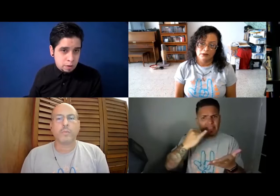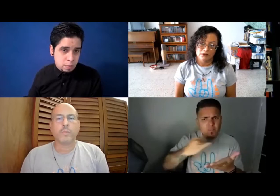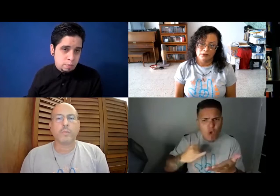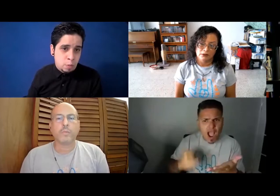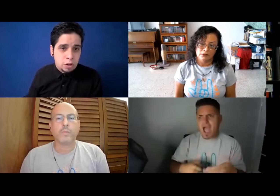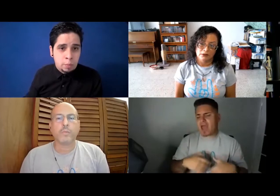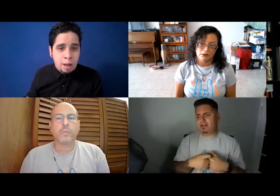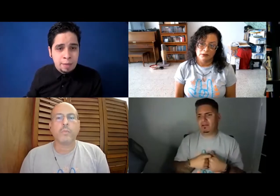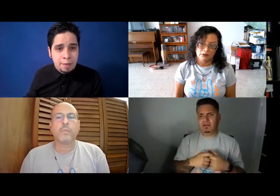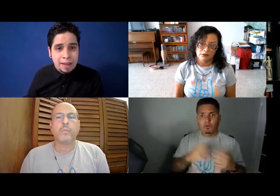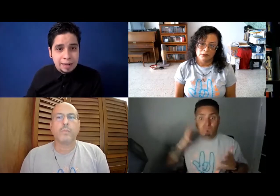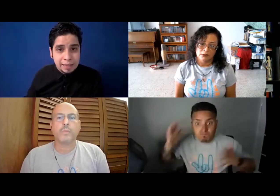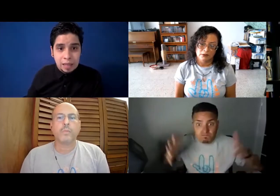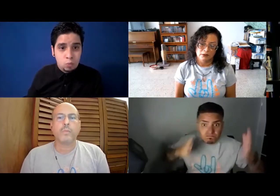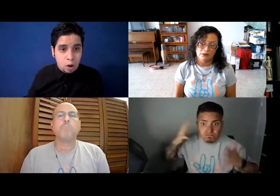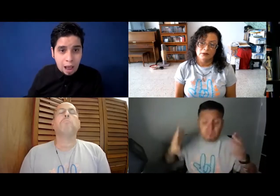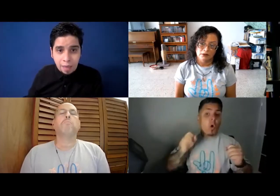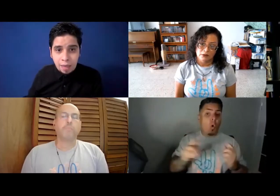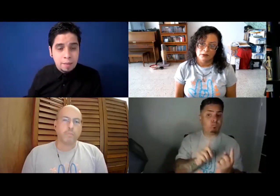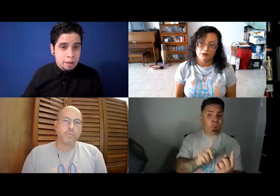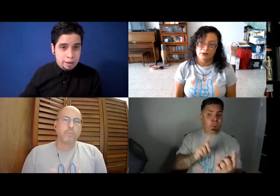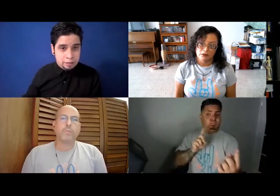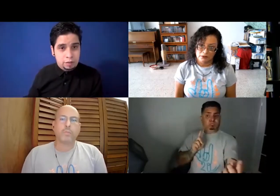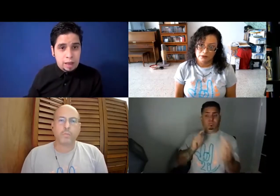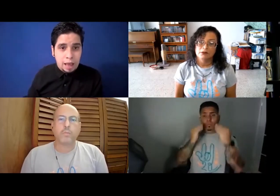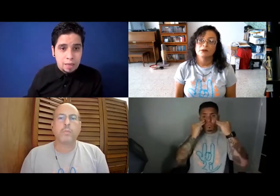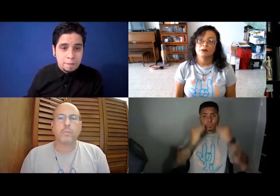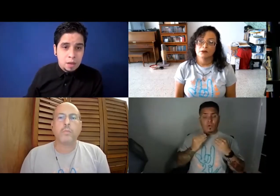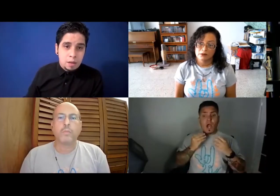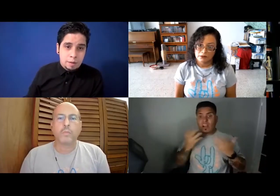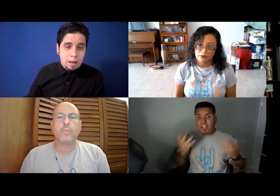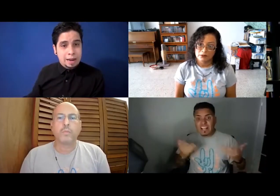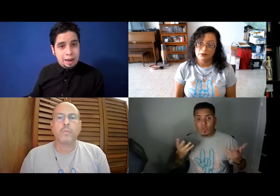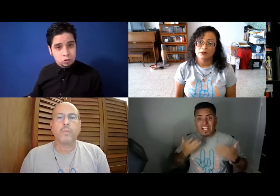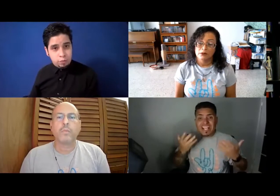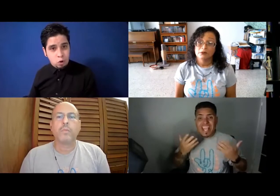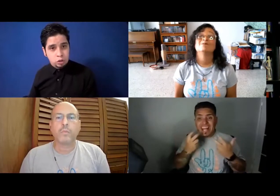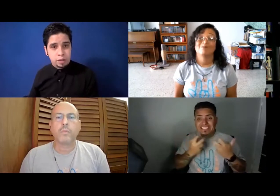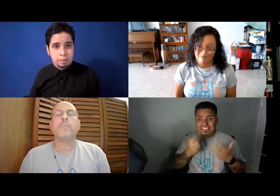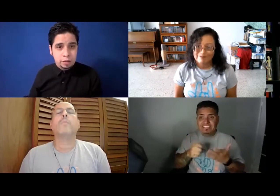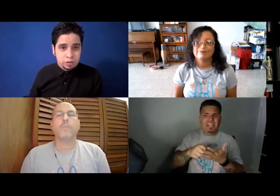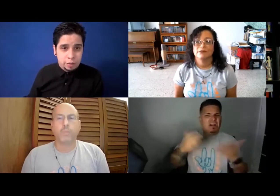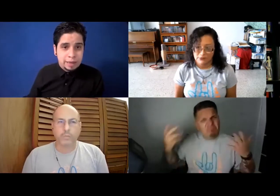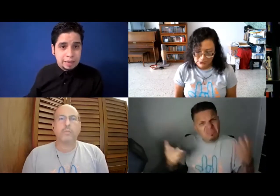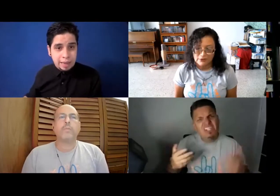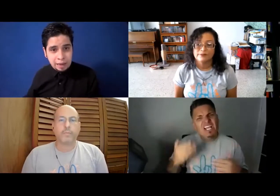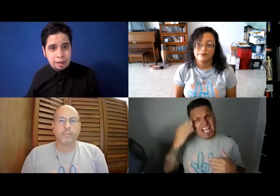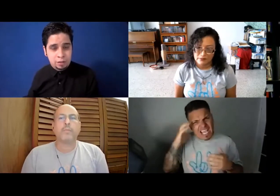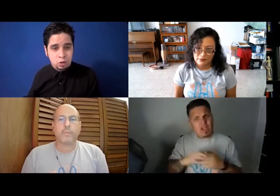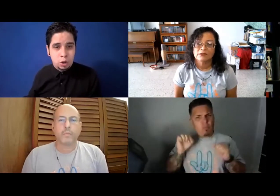¿verdad? Podemos hacerlo de manera escrita, dibujada, gestificada, ¿verdad? Alejarse un poco, entonces, ¿qué quiere? Haciendo un poquito